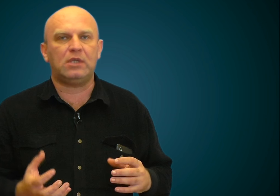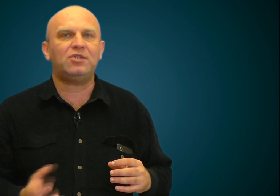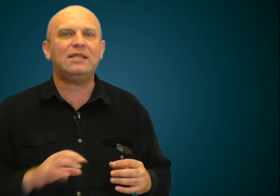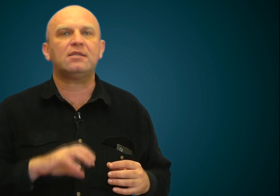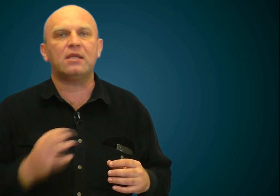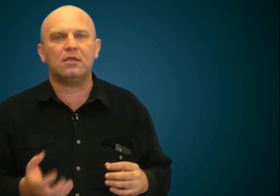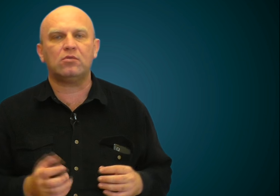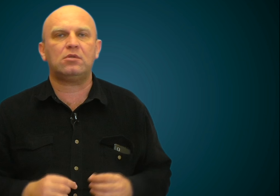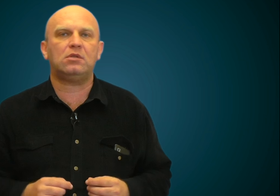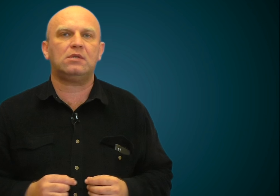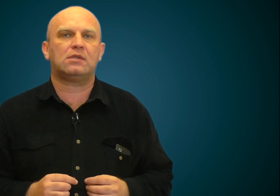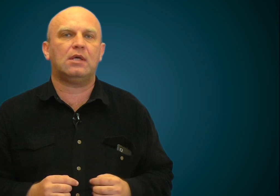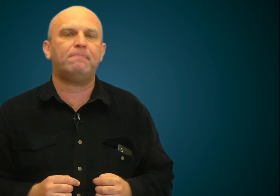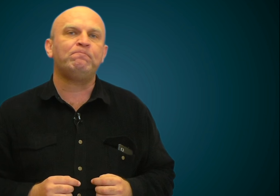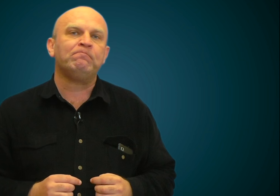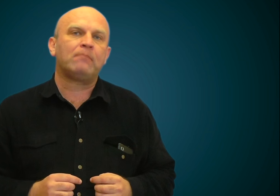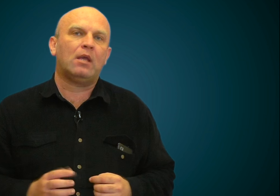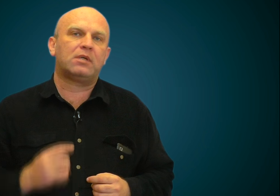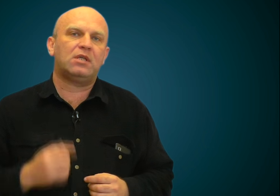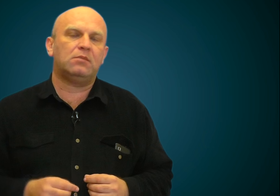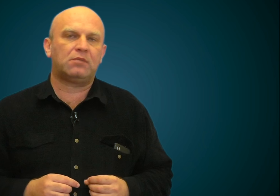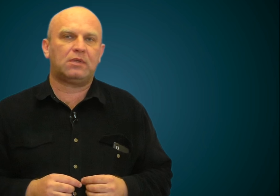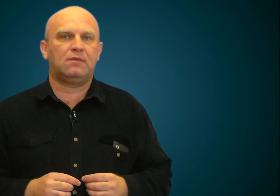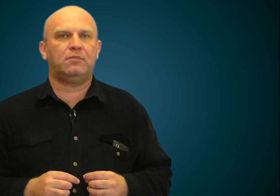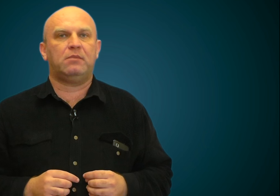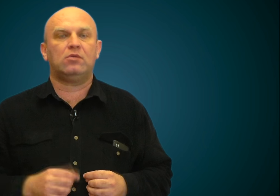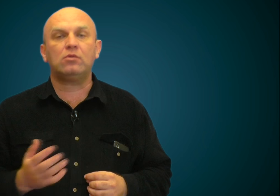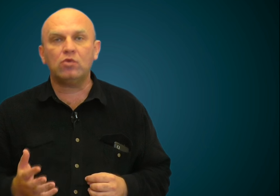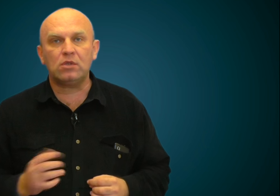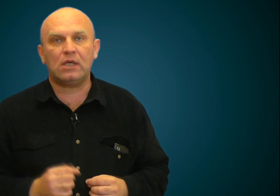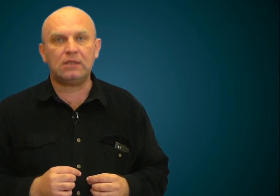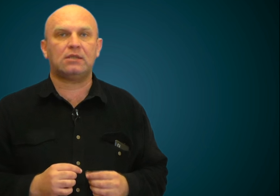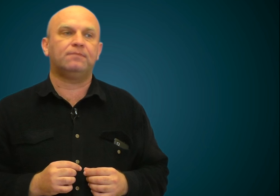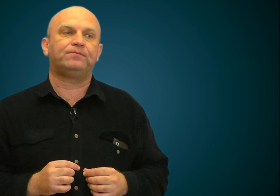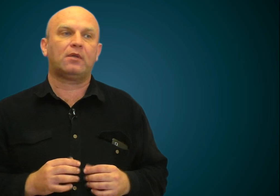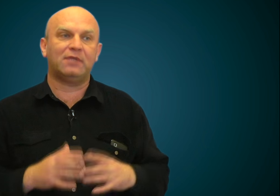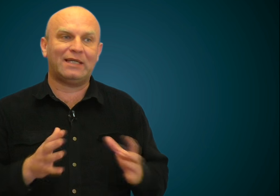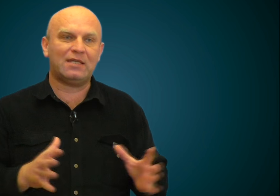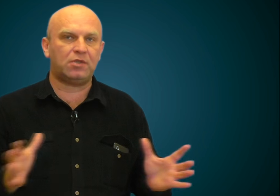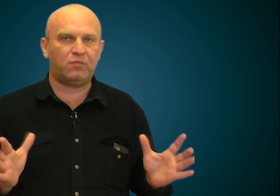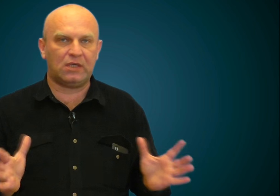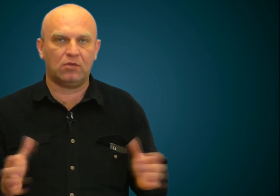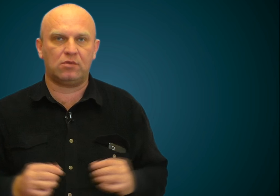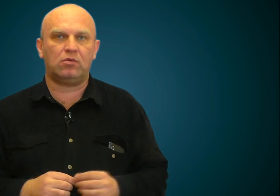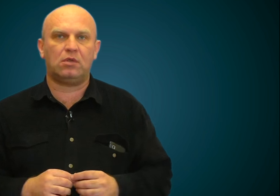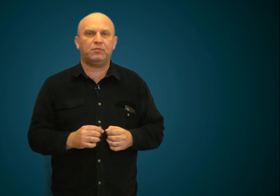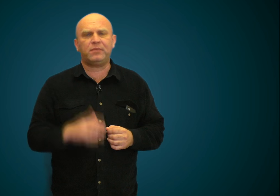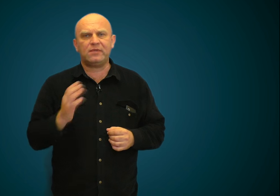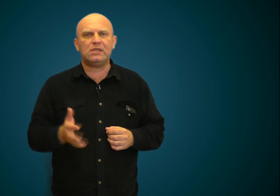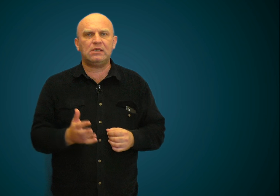речи и следующий за обращениями к оперативной памяти. Очень многие ораторы, выходящие перед аудиторией при проведении